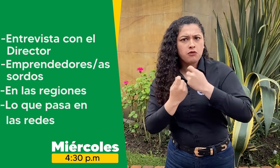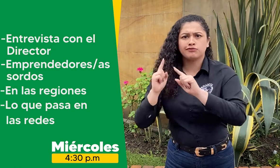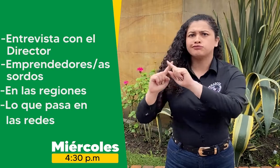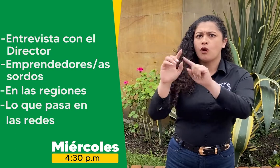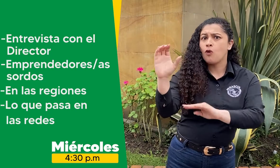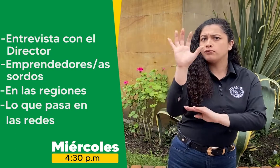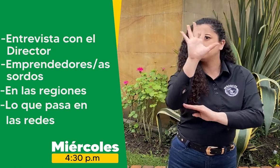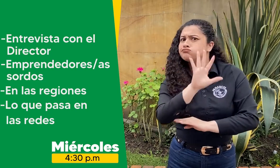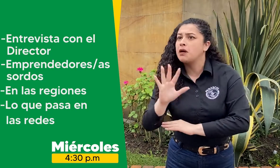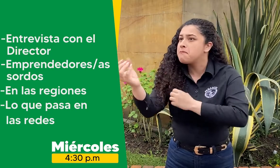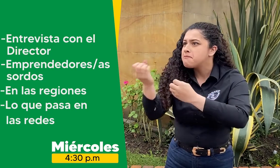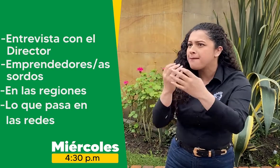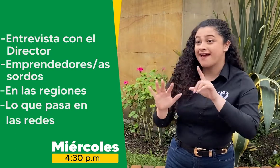los emprendimientos de las personas sordas.